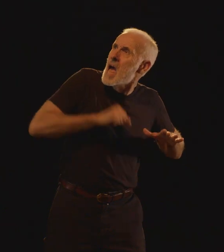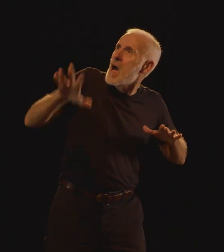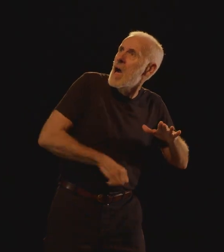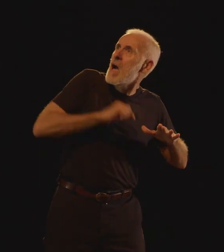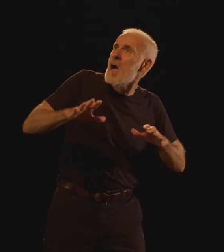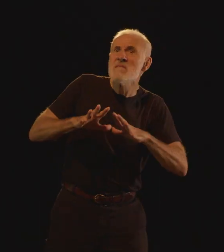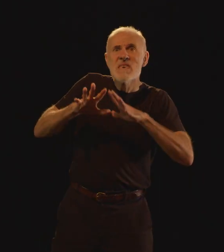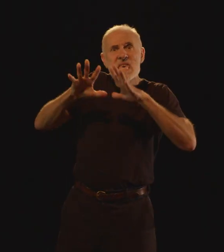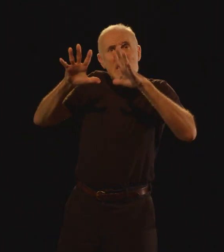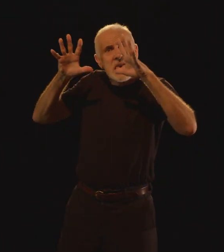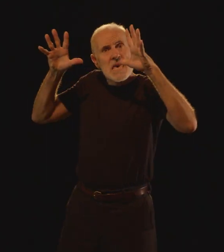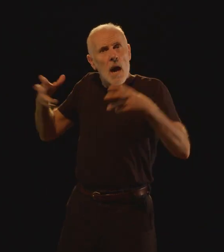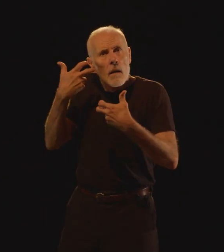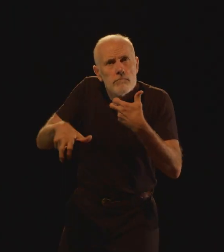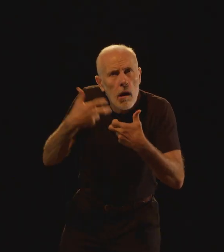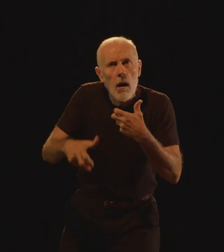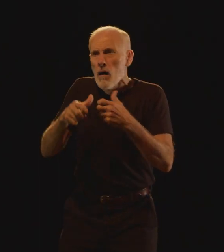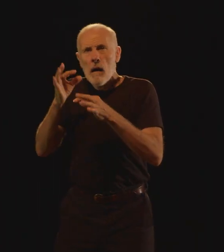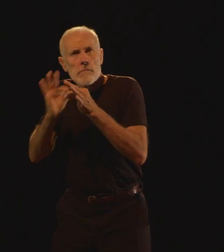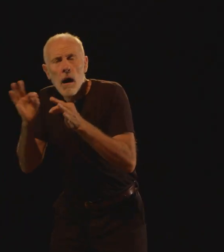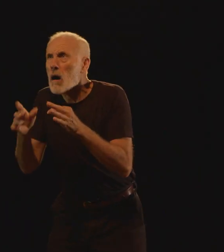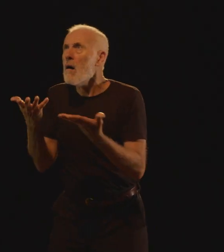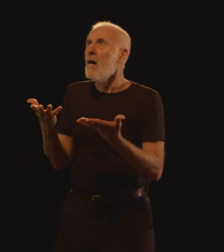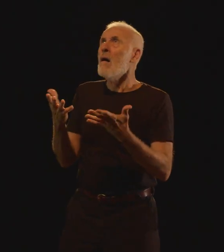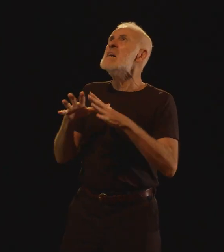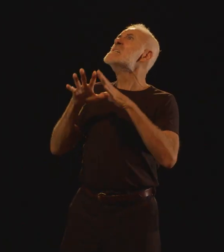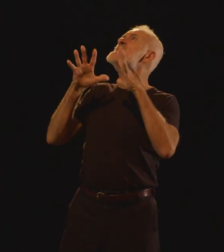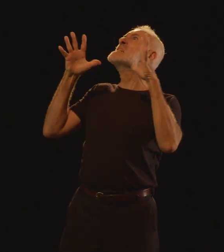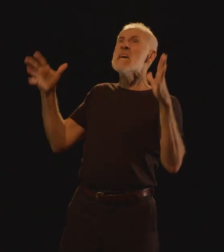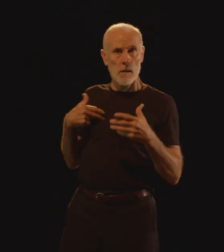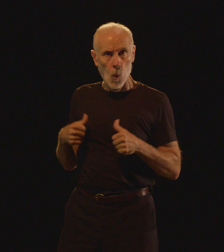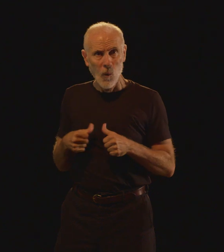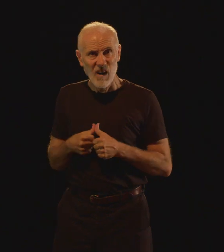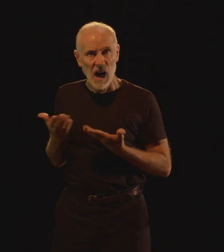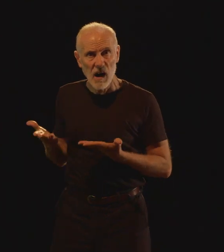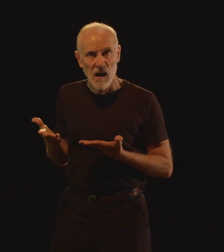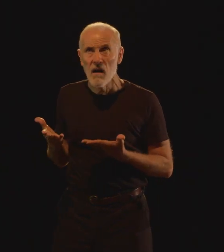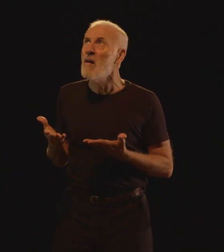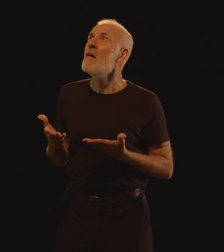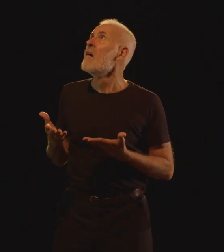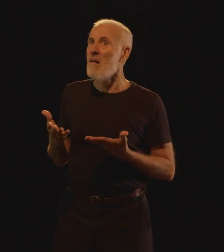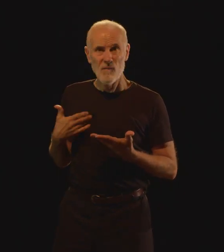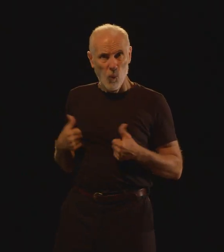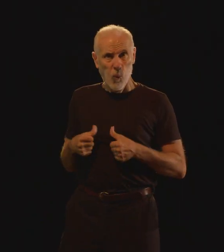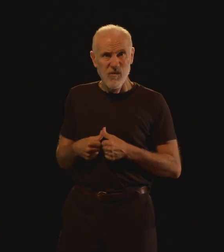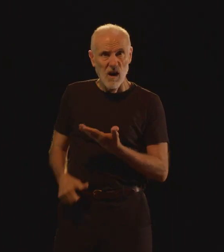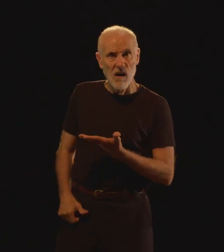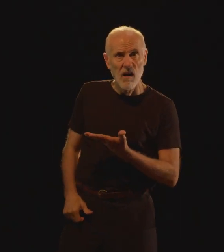terre et de cailloux Qu'est-ce qu'on doit donc en faire ? Qu'est-ce qu'on doit donc en